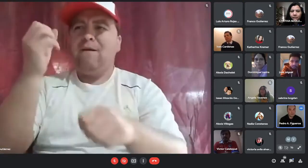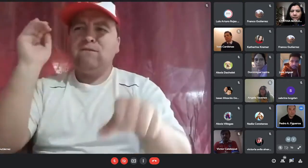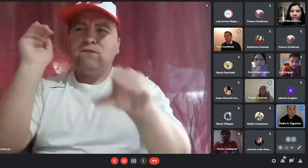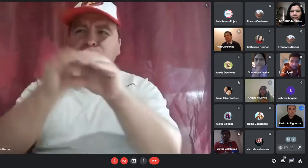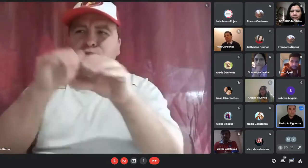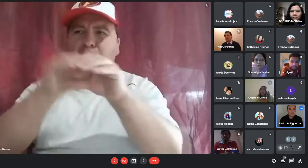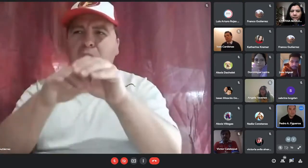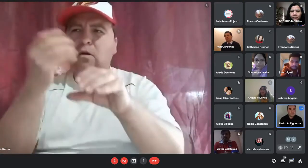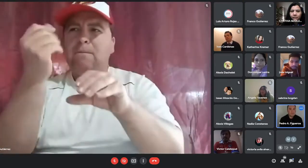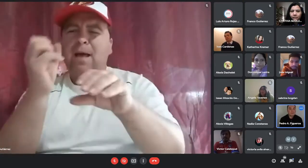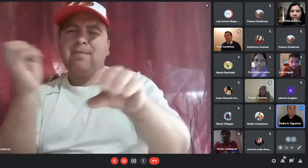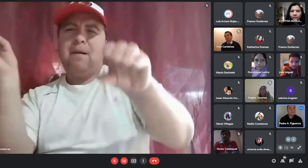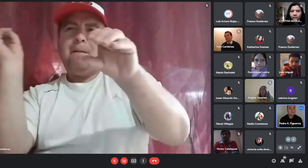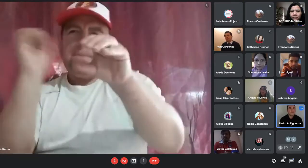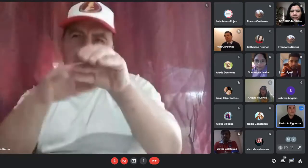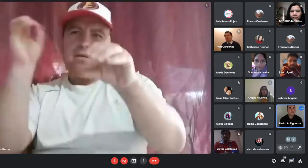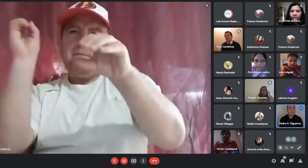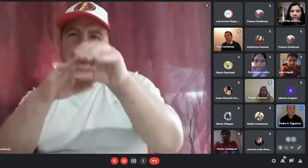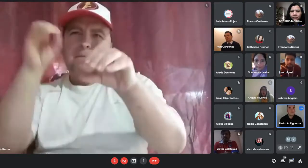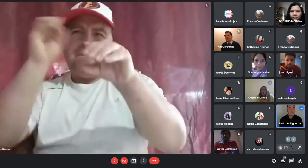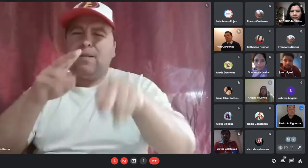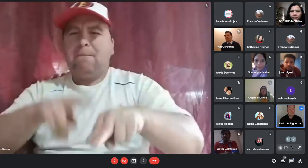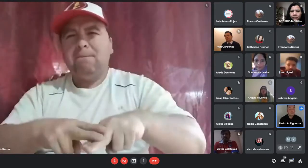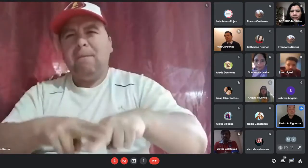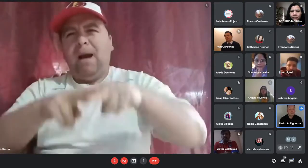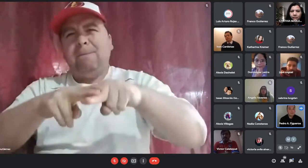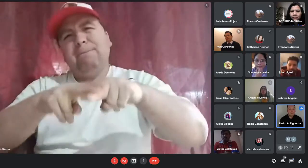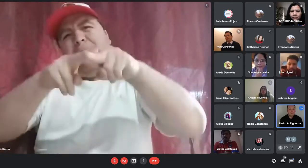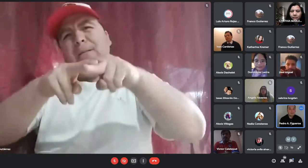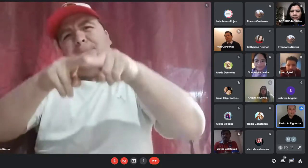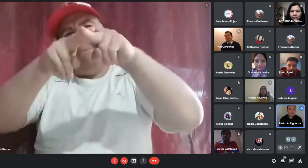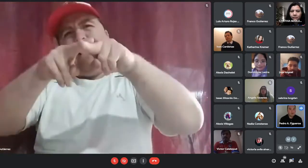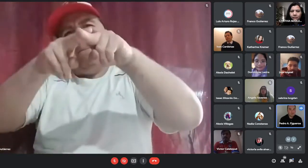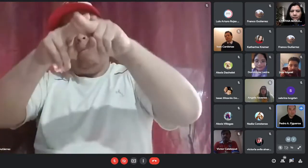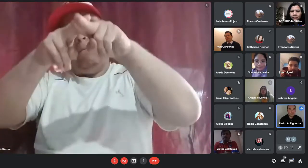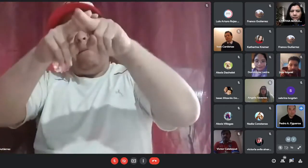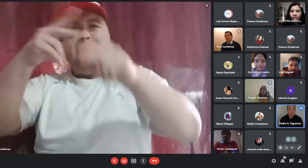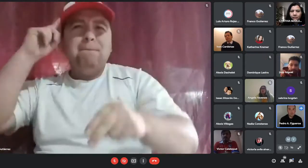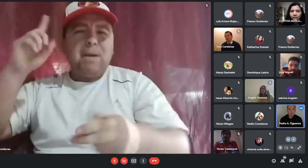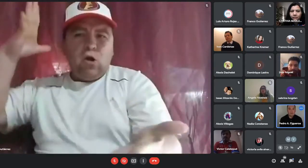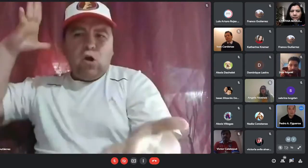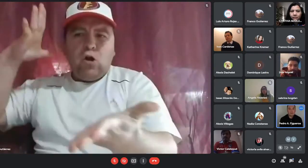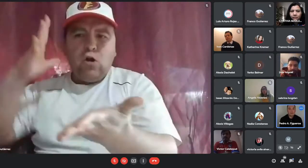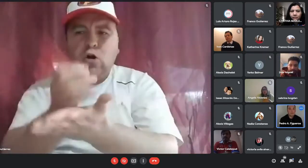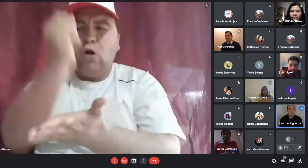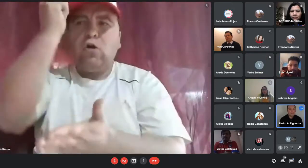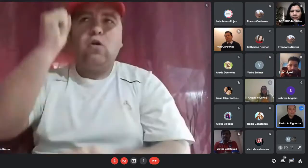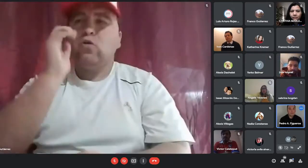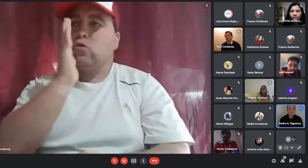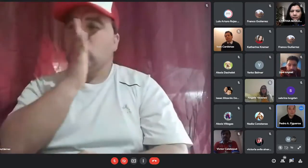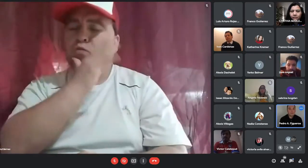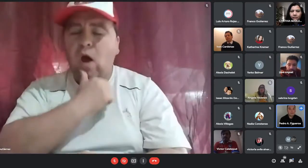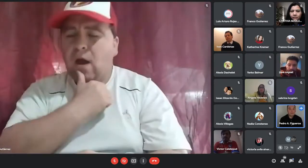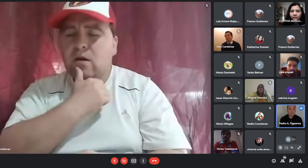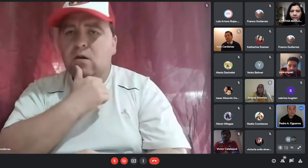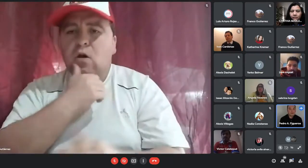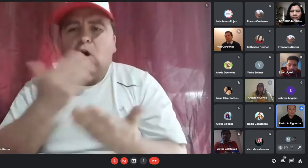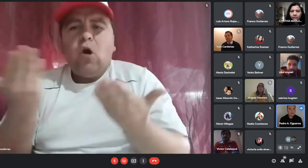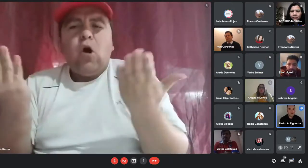y también estamos ahorrando dinero pero todavía no hay una respuesta si nos ganamos o no el